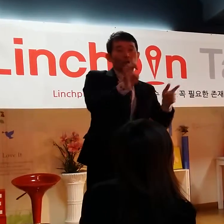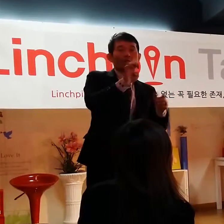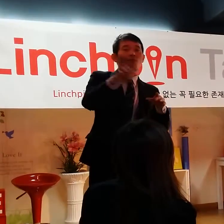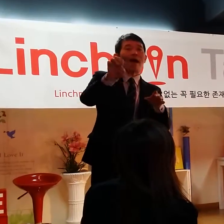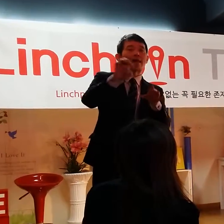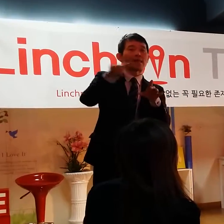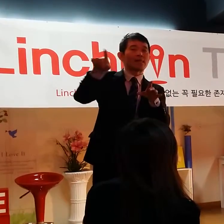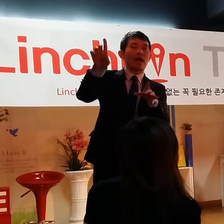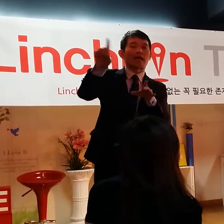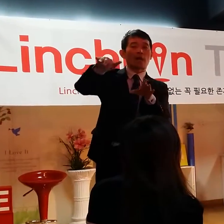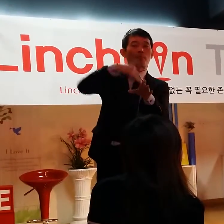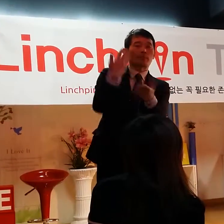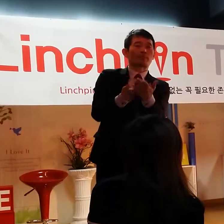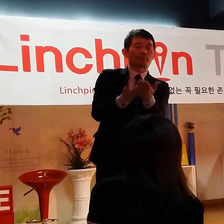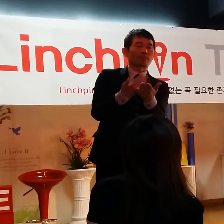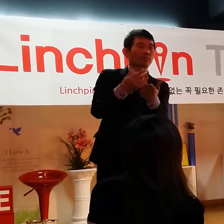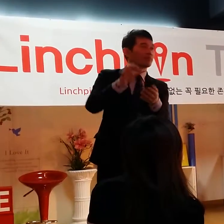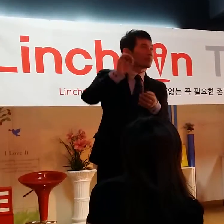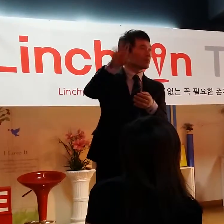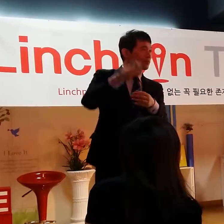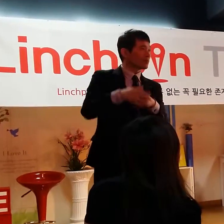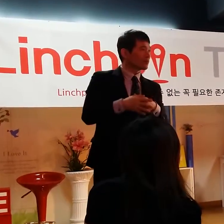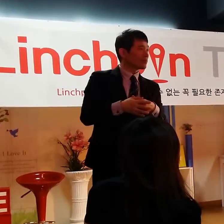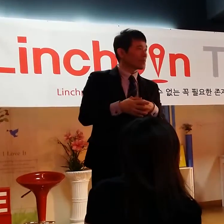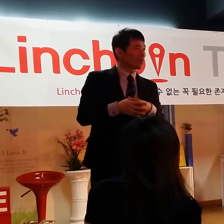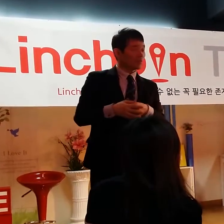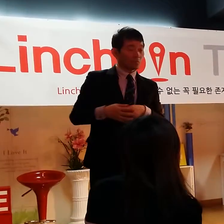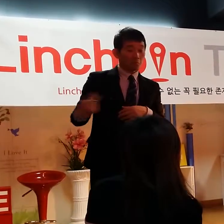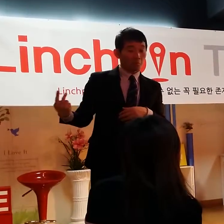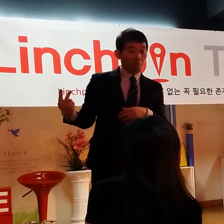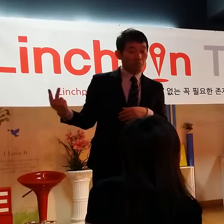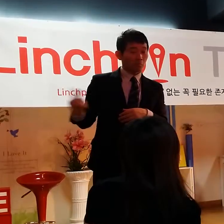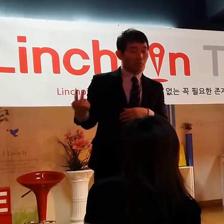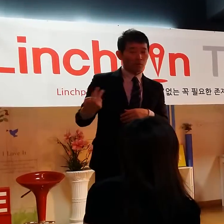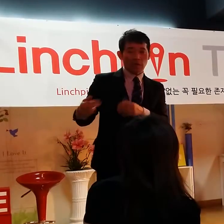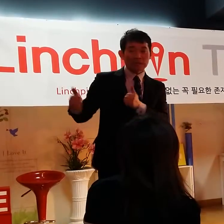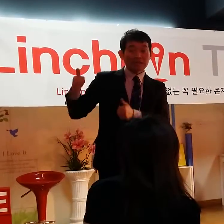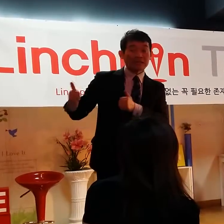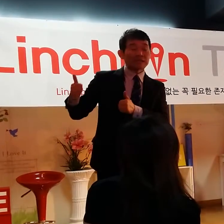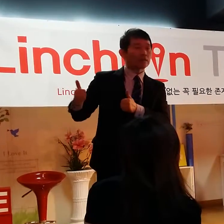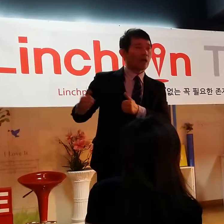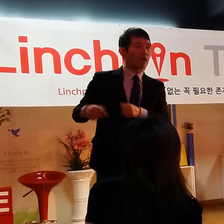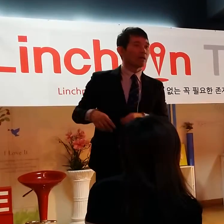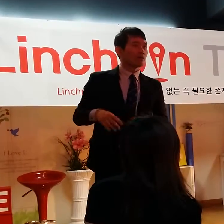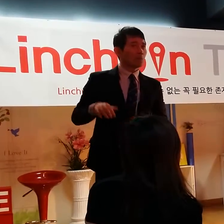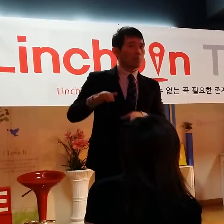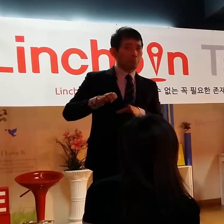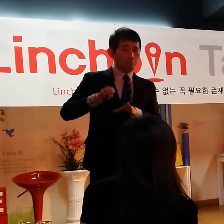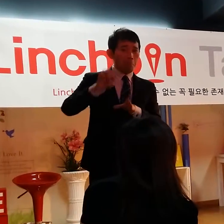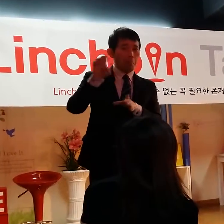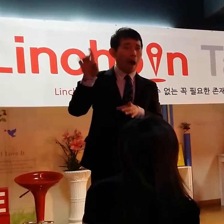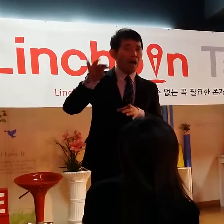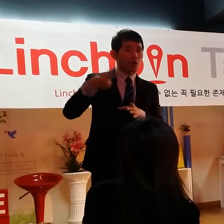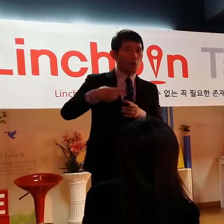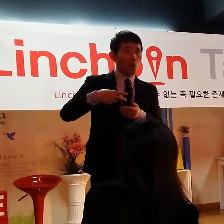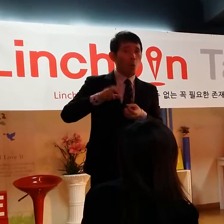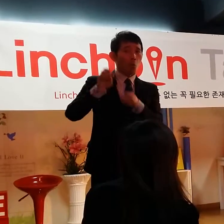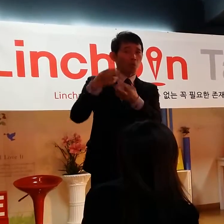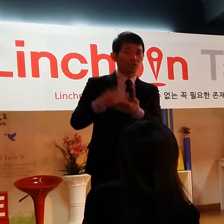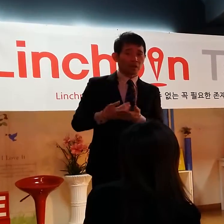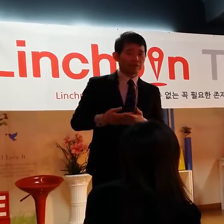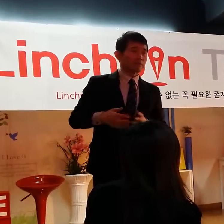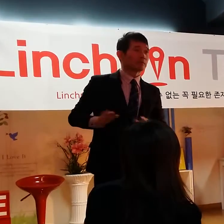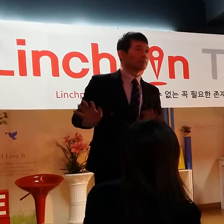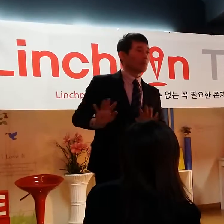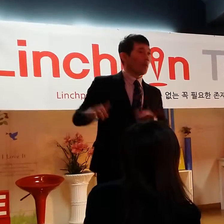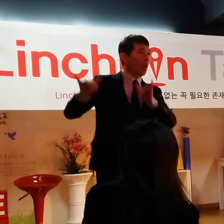달라는데 오히려 같은 부서에서는 얘랑 나랑 승진 대상이기 때문에 못 줄 경우가 있어도 저기 제주도인 사람이 그 파일을